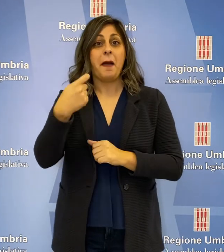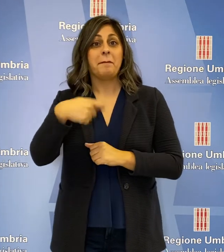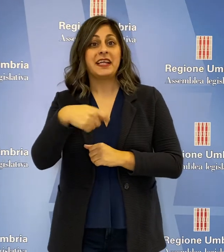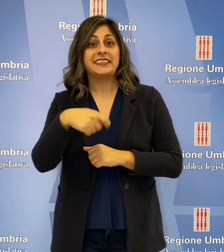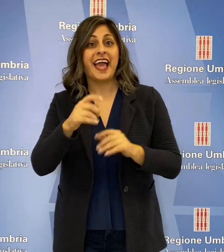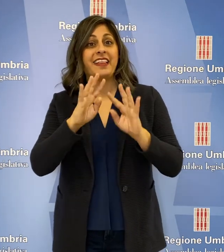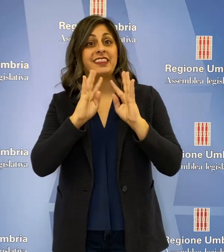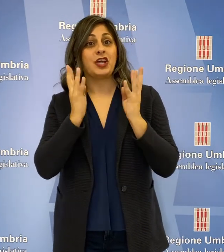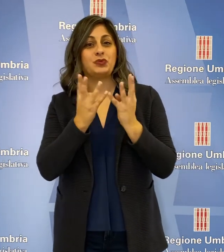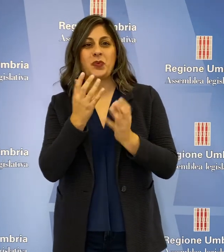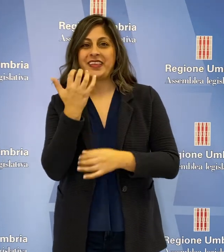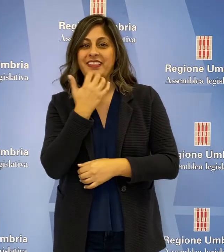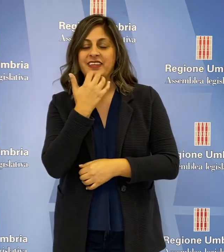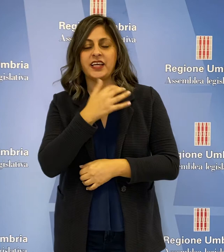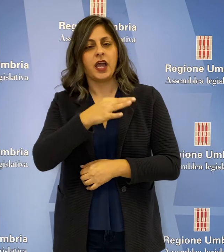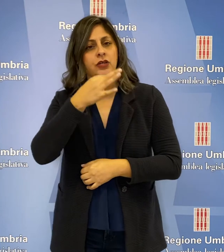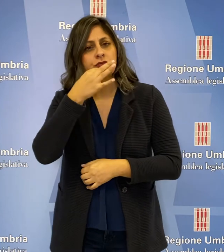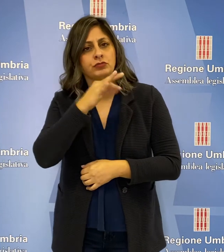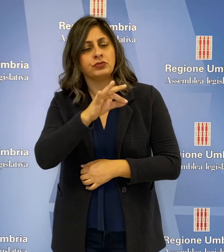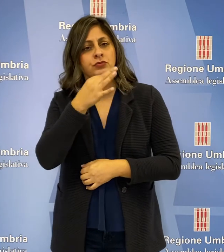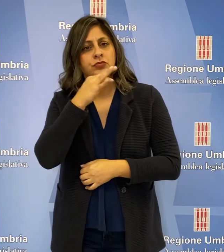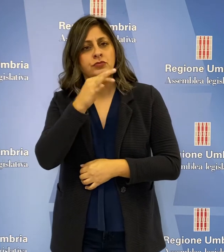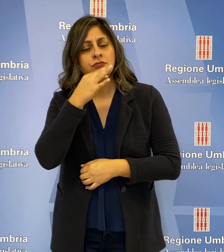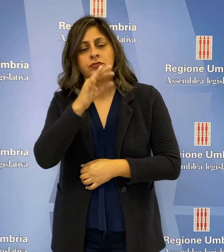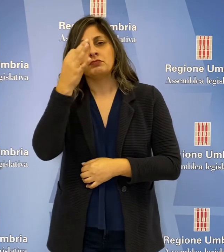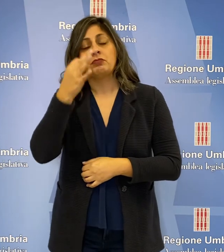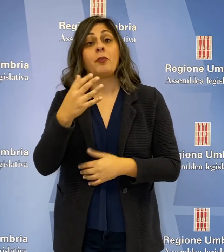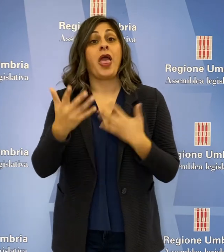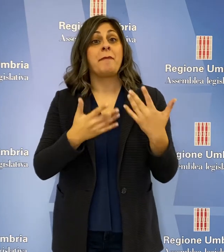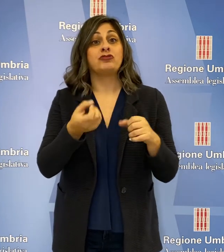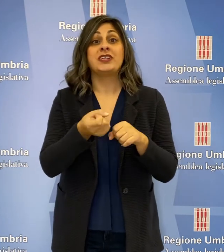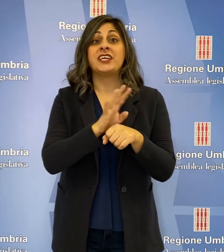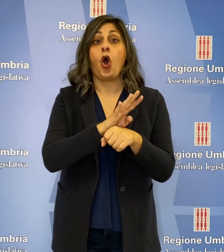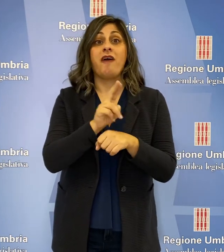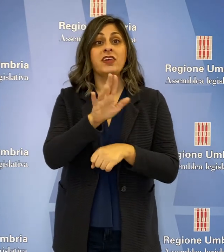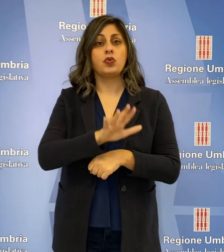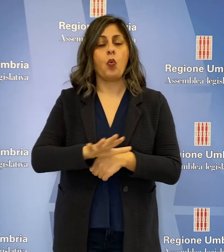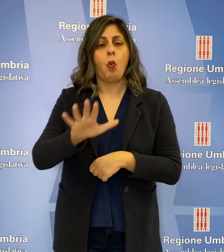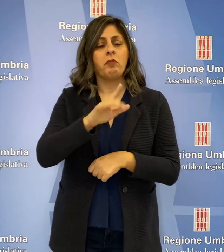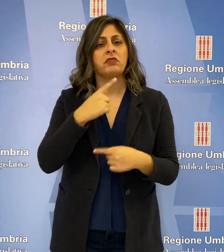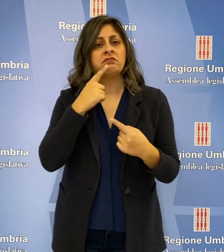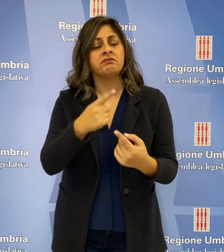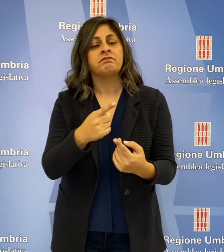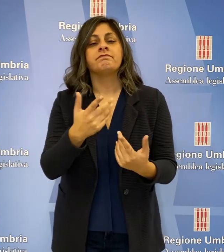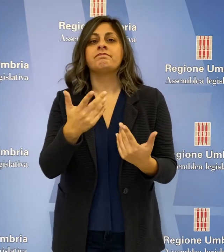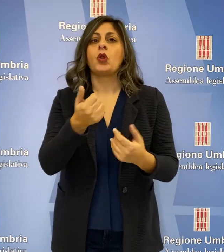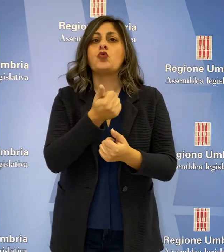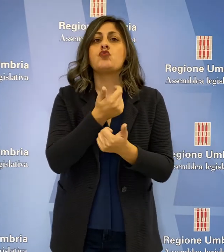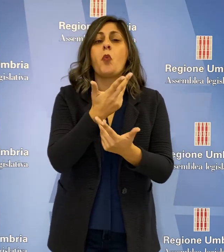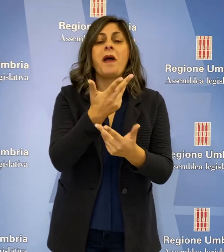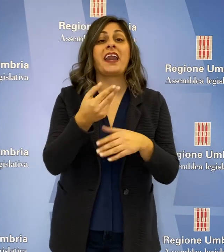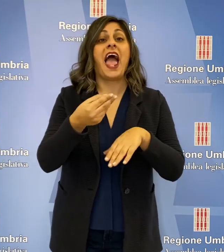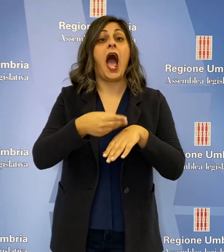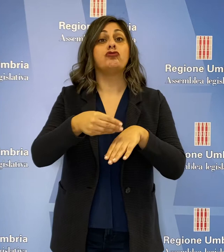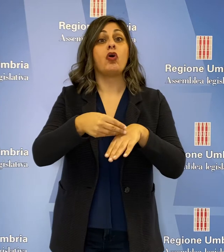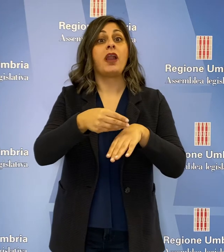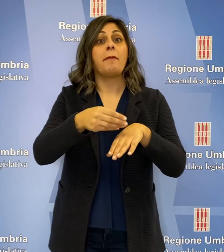Giunta, Donatella Tesei, relazionando sull'emergenza Covid in Umbria, ha evidenziato le cifre aggiornate della